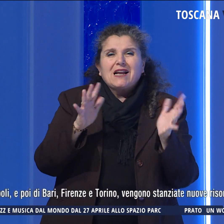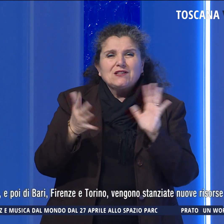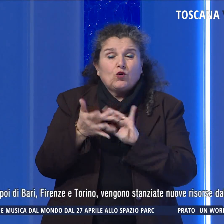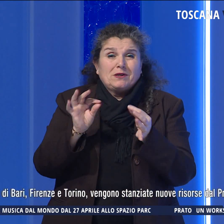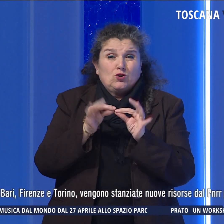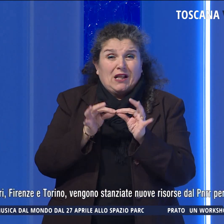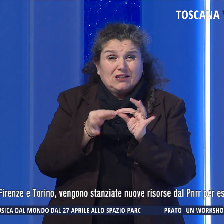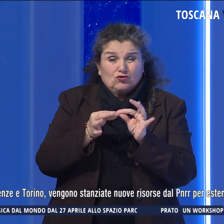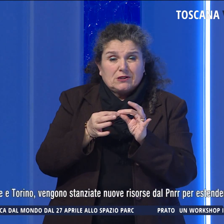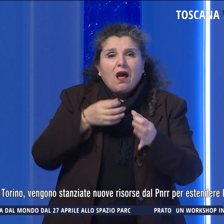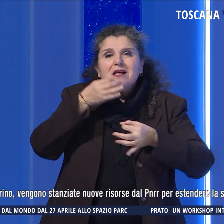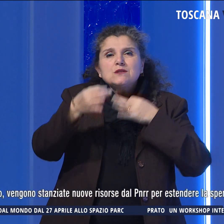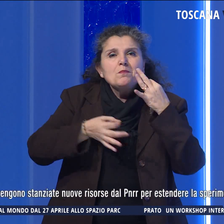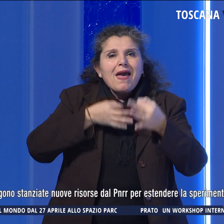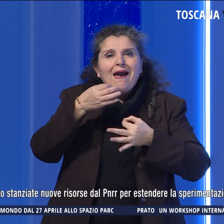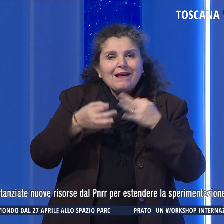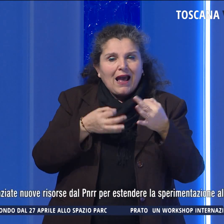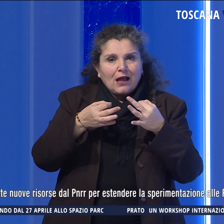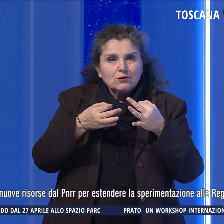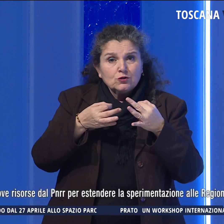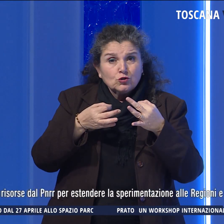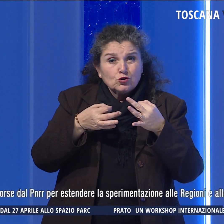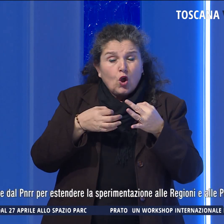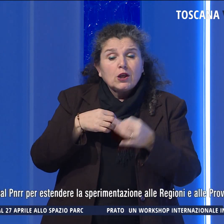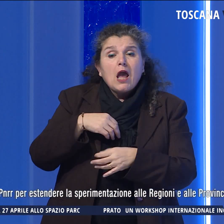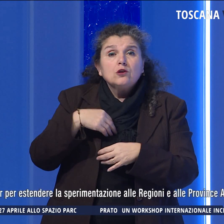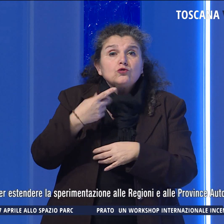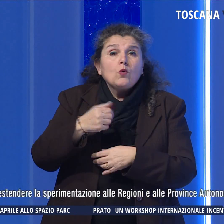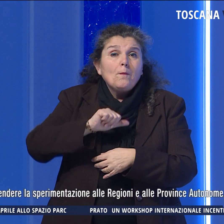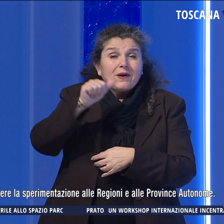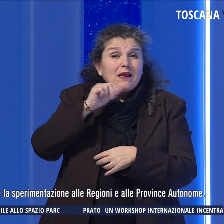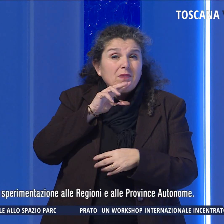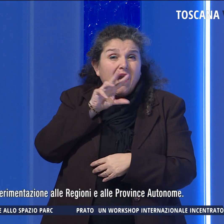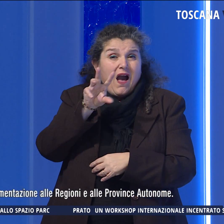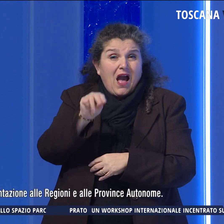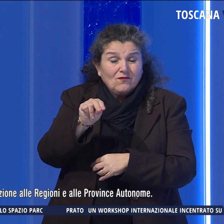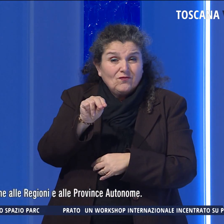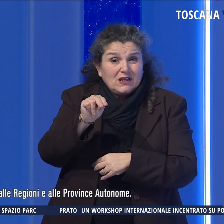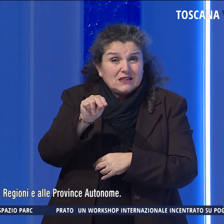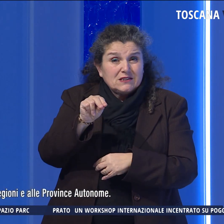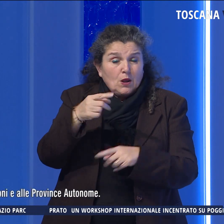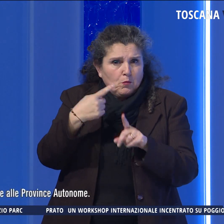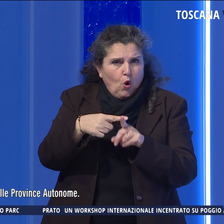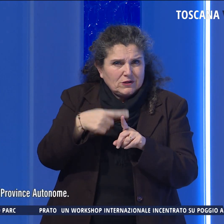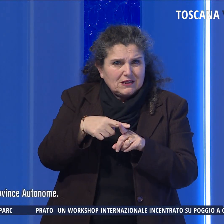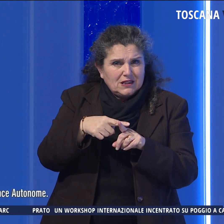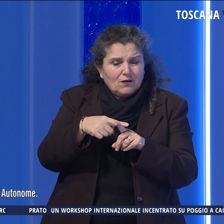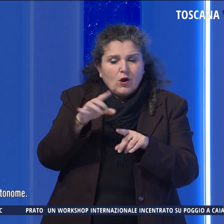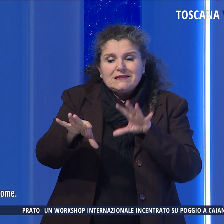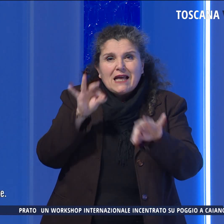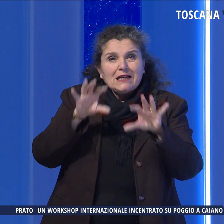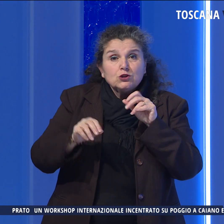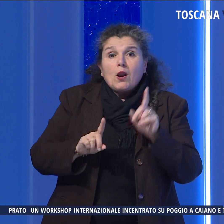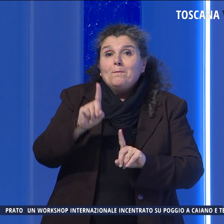digitale, spiegando che dopo il successo dei primi avvisi che hanno portato prima alla selezione di